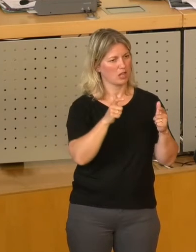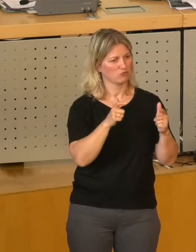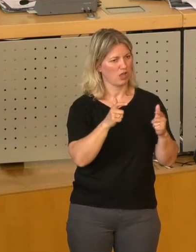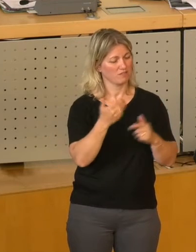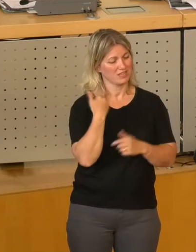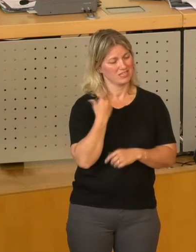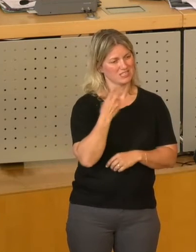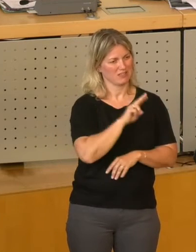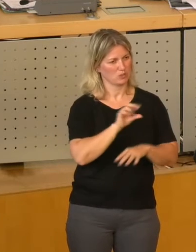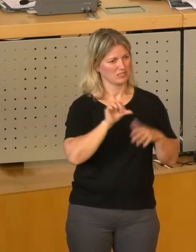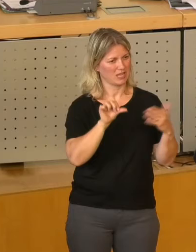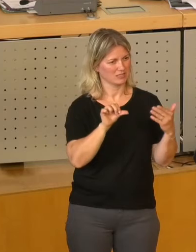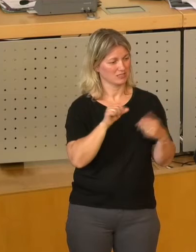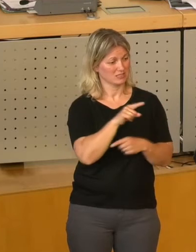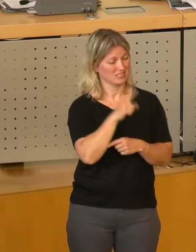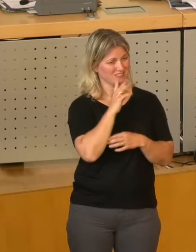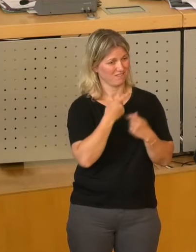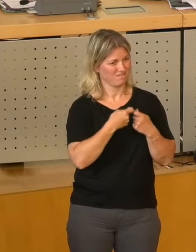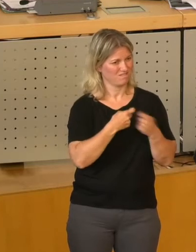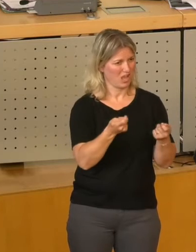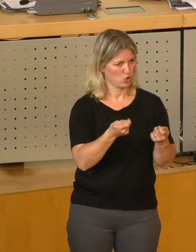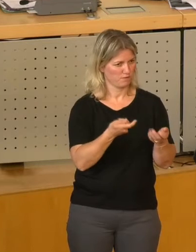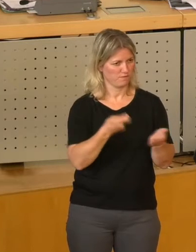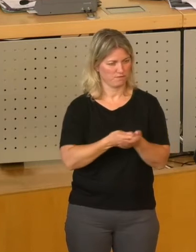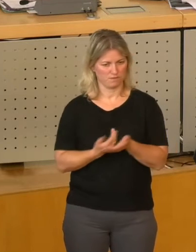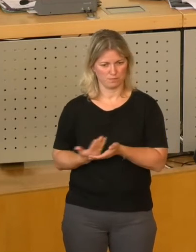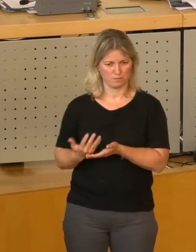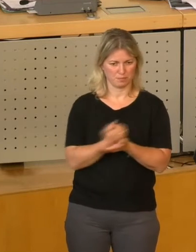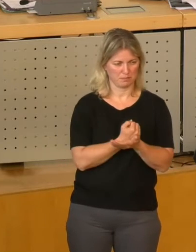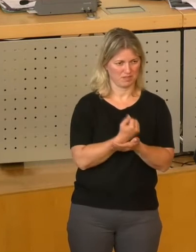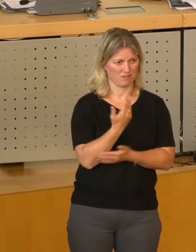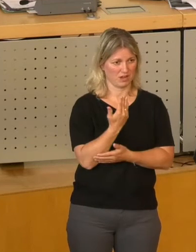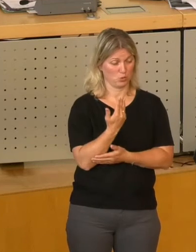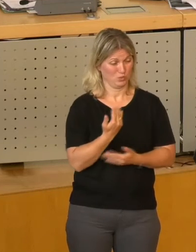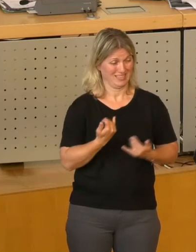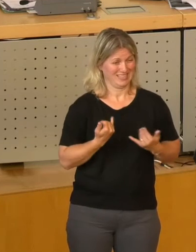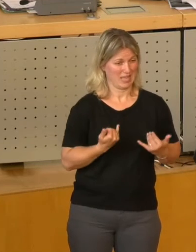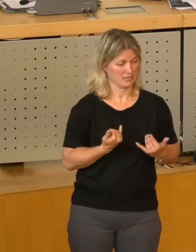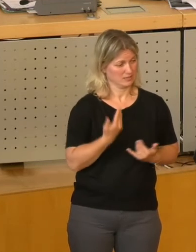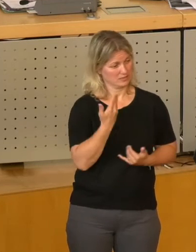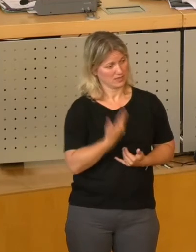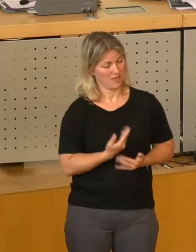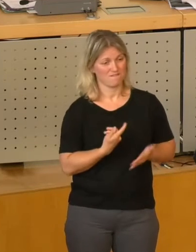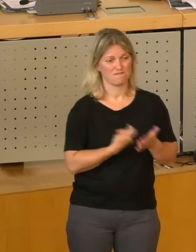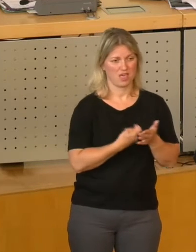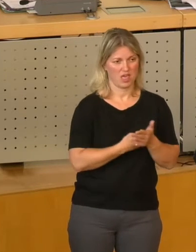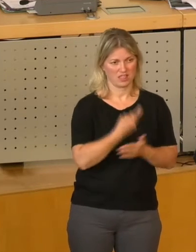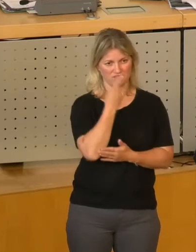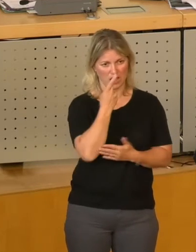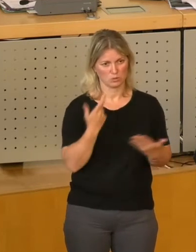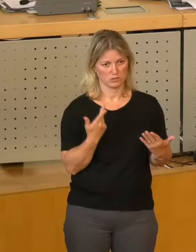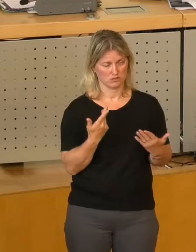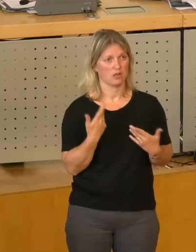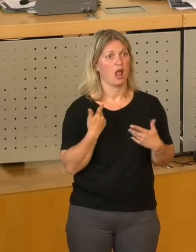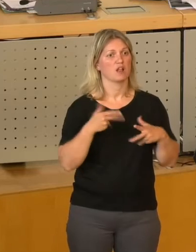2006 verkauft worden ist, und wenn wir uns heute anschauen, was sie inzwischen wert ist, dann ist, denke ich, die Frage der